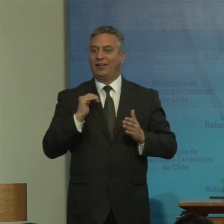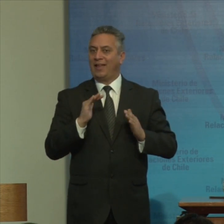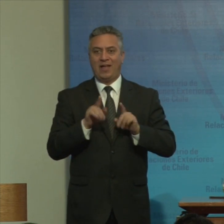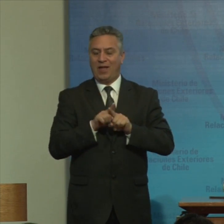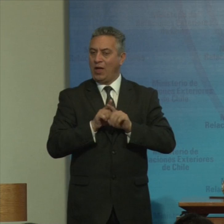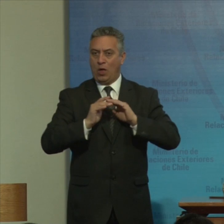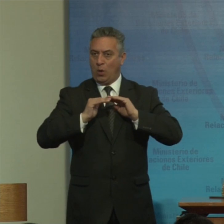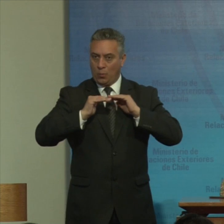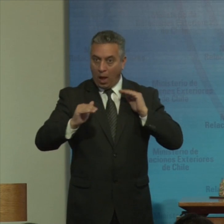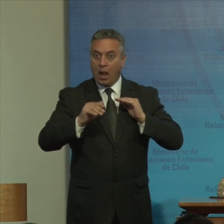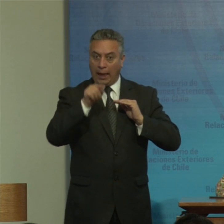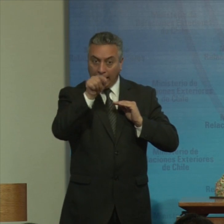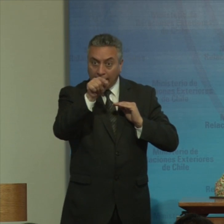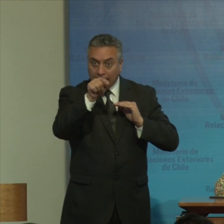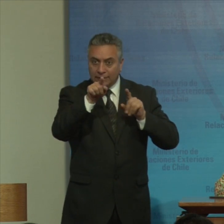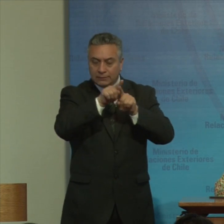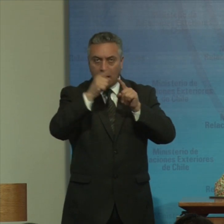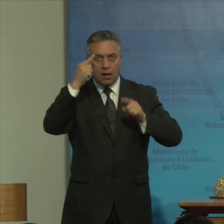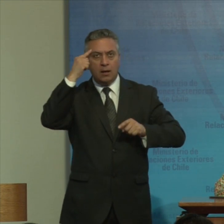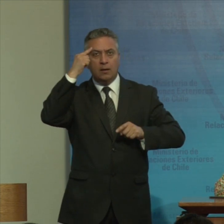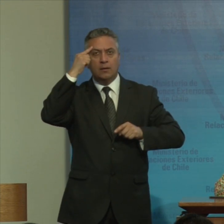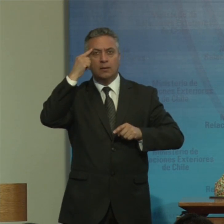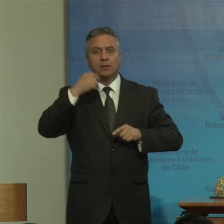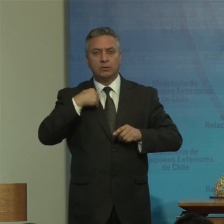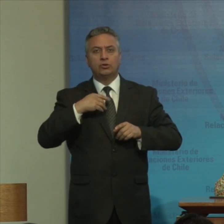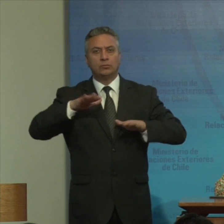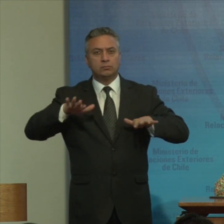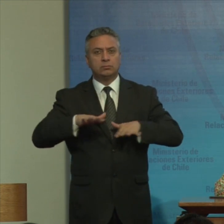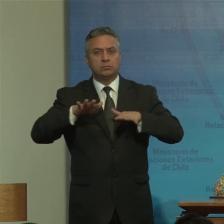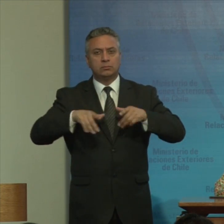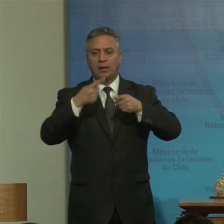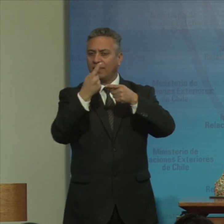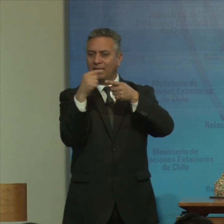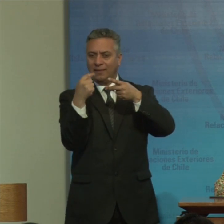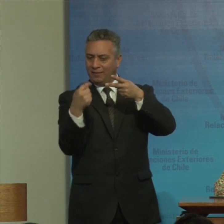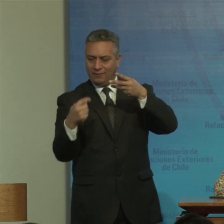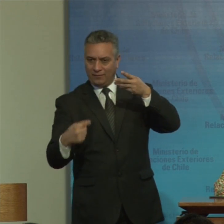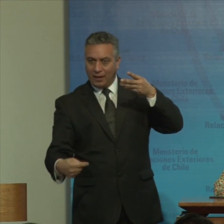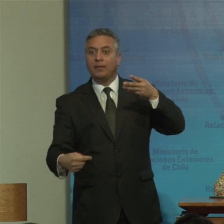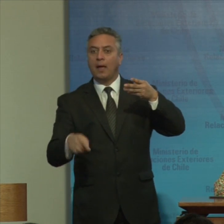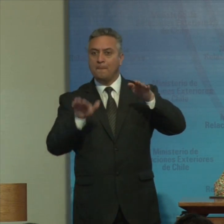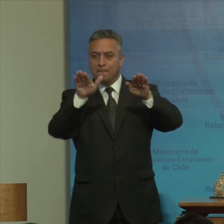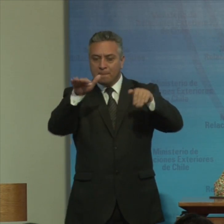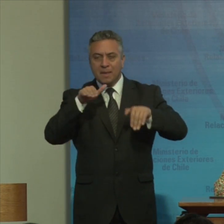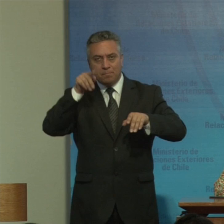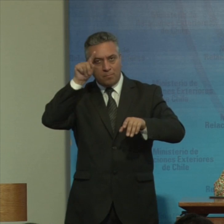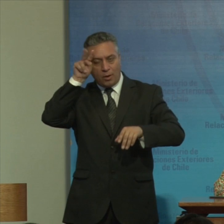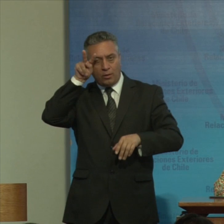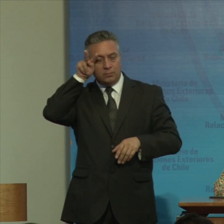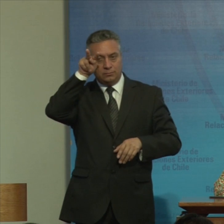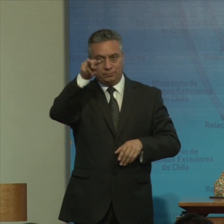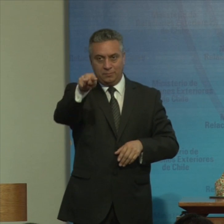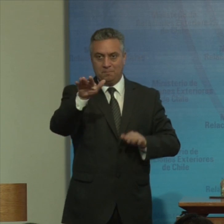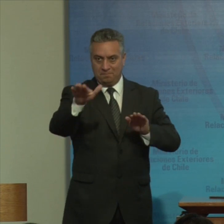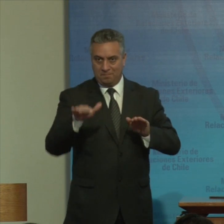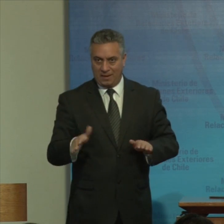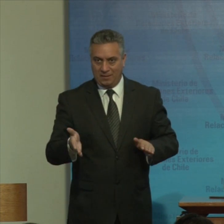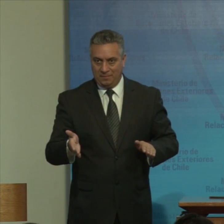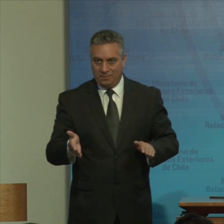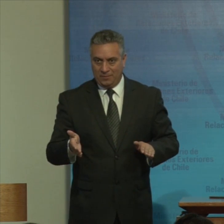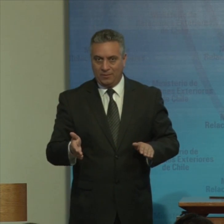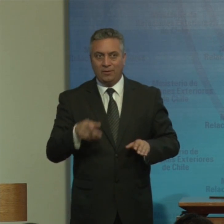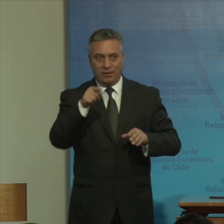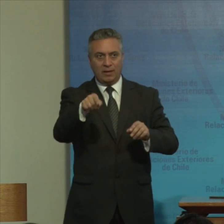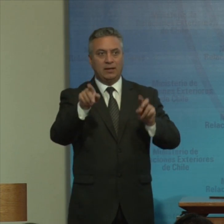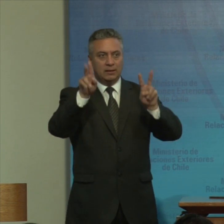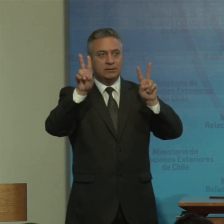guiar cada acción que que hacemos en en esta en materia